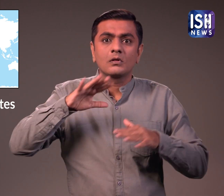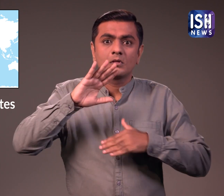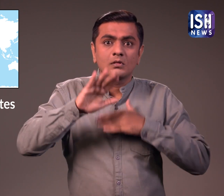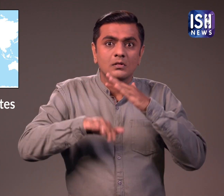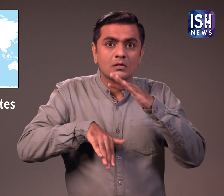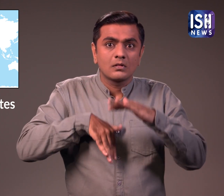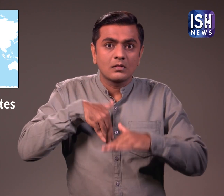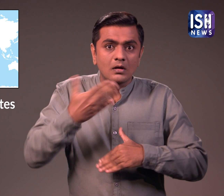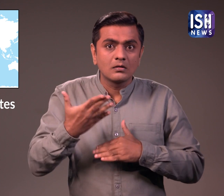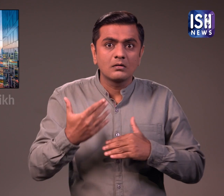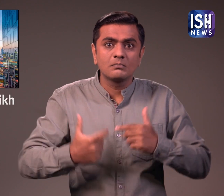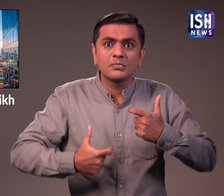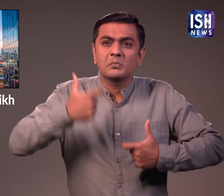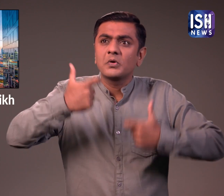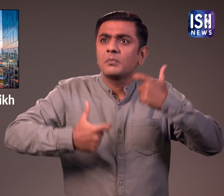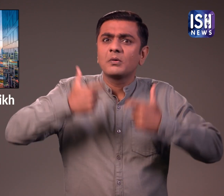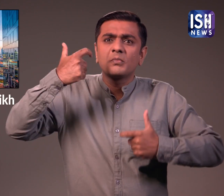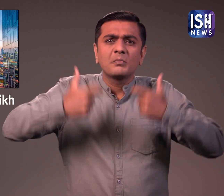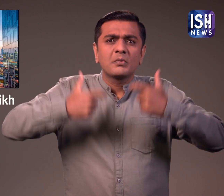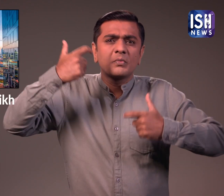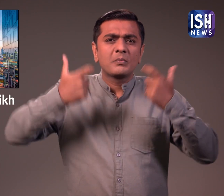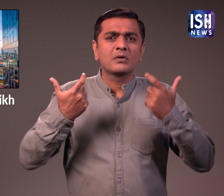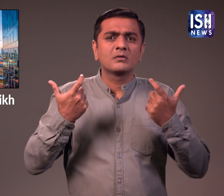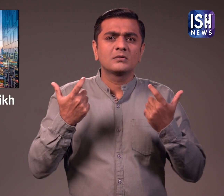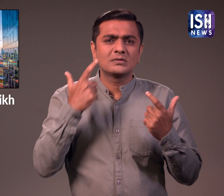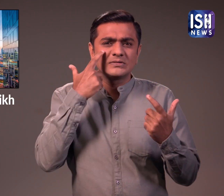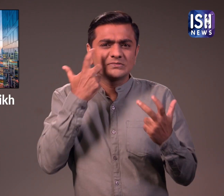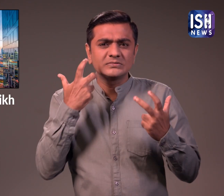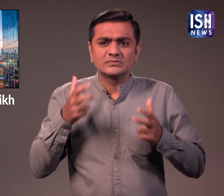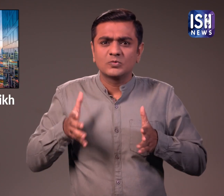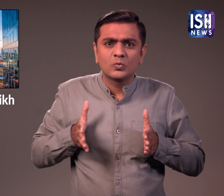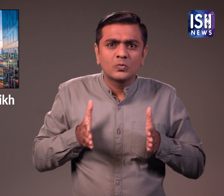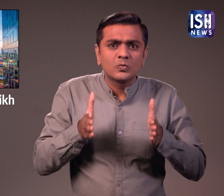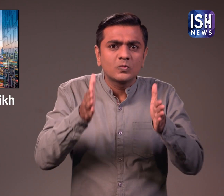उसके बाद देश में लक्जरी इंफ्रास्ट्रक्चर में तेजी आई